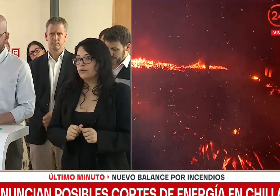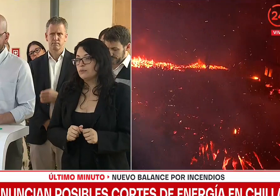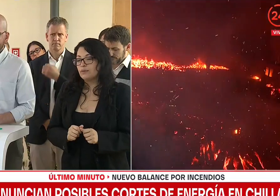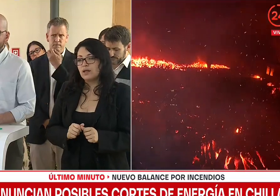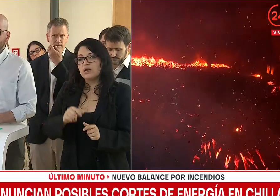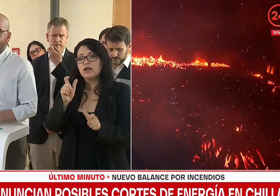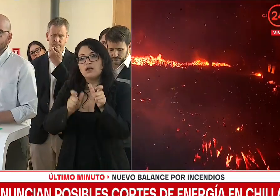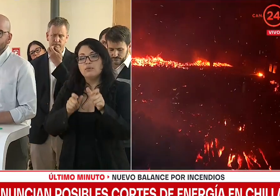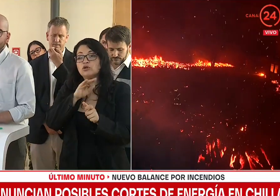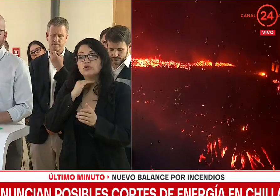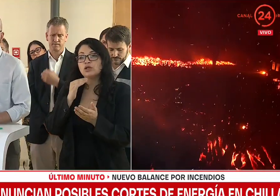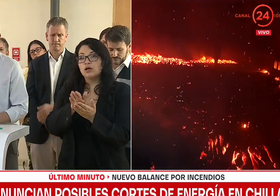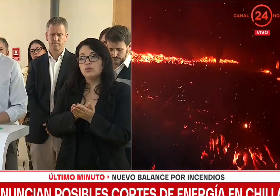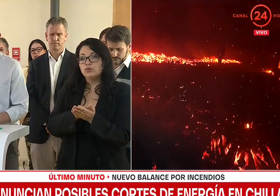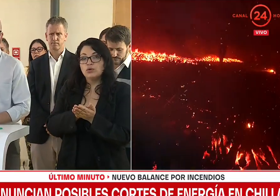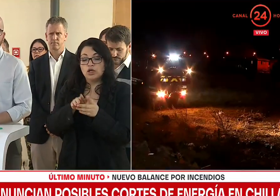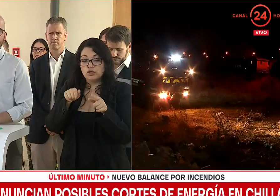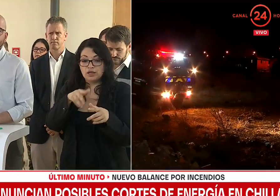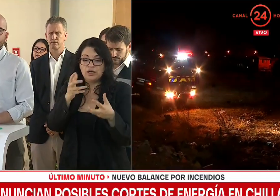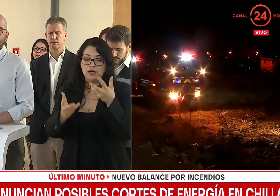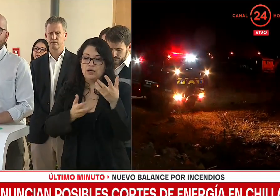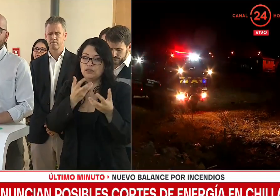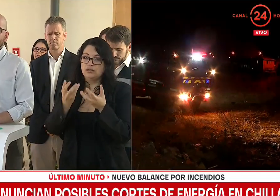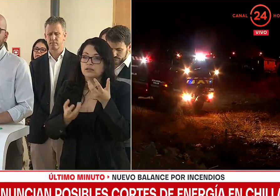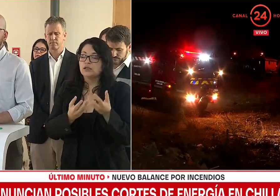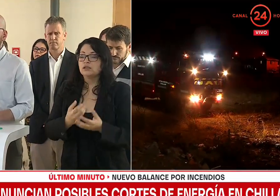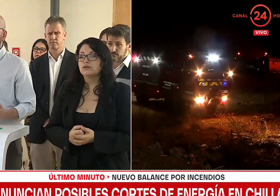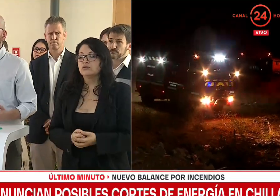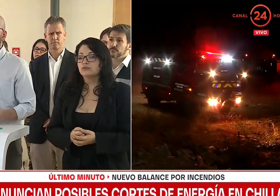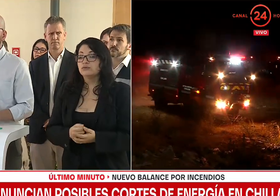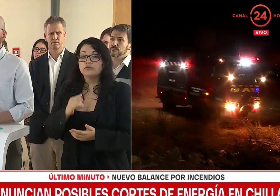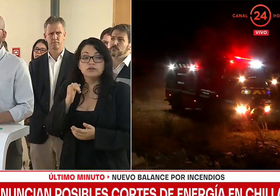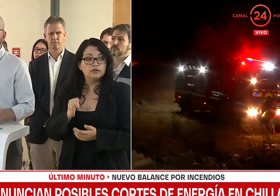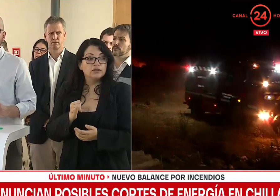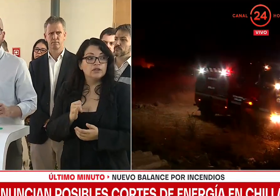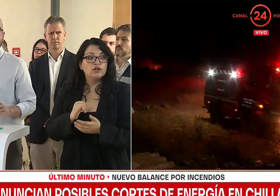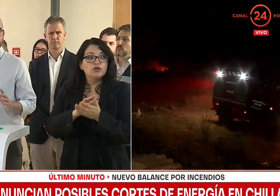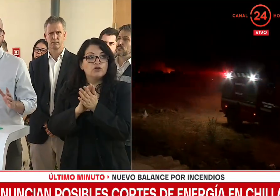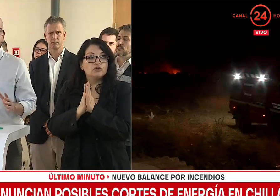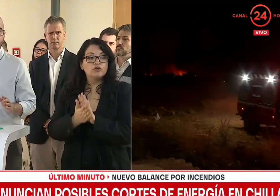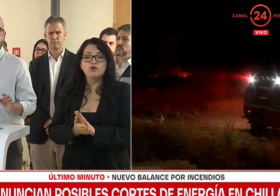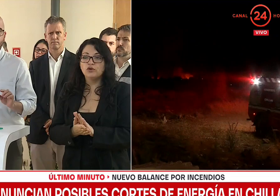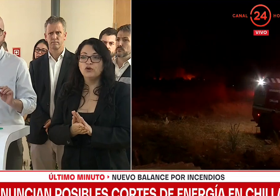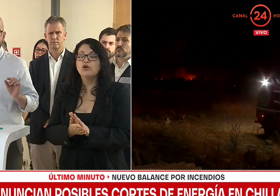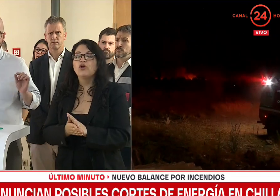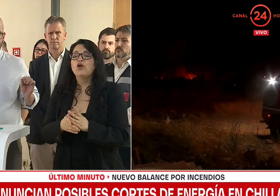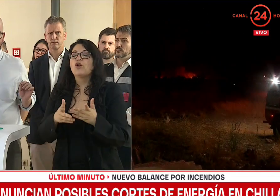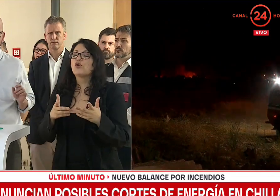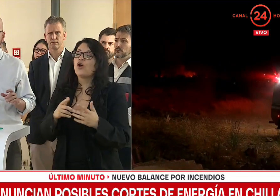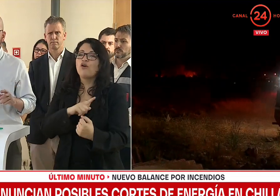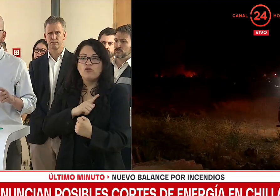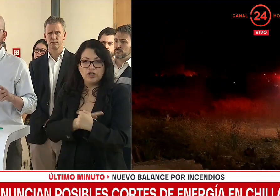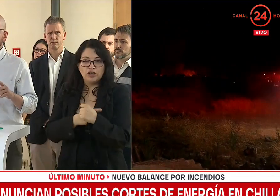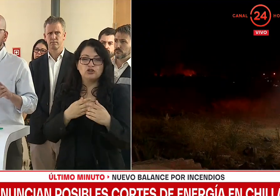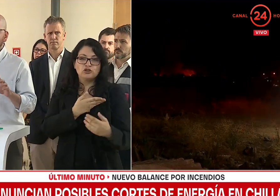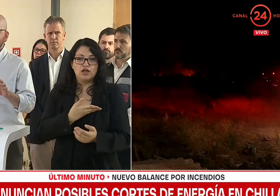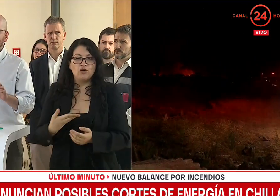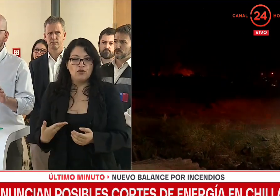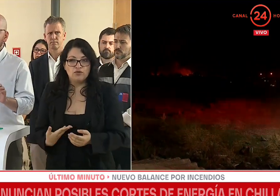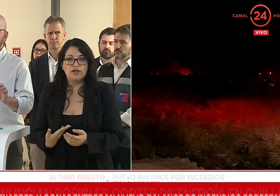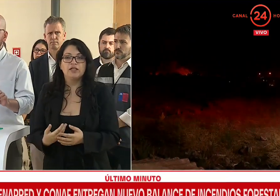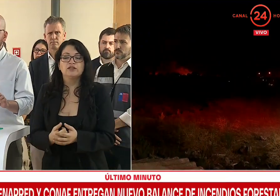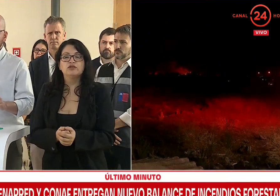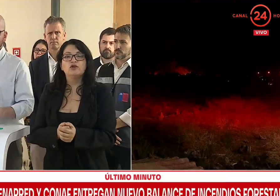quienes fallecieron en este incendio. Por cierto, están todos los esfuerzos de gobierno. Quisiera, me comunican que